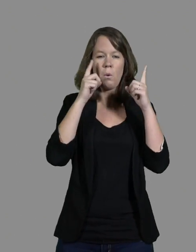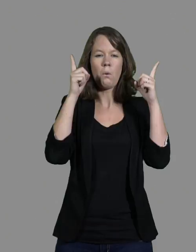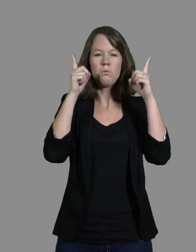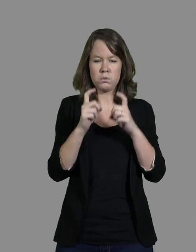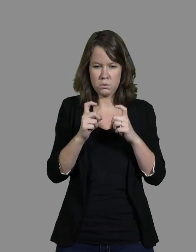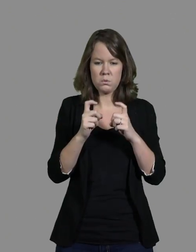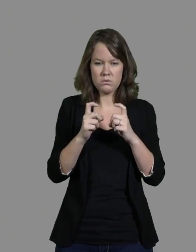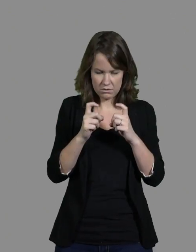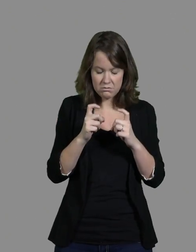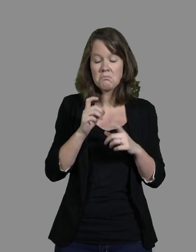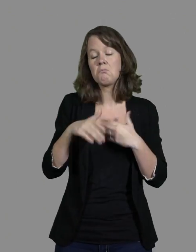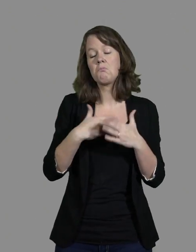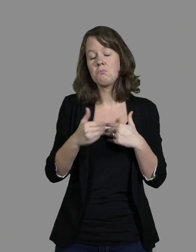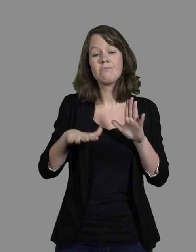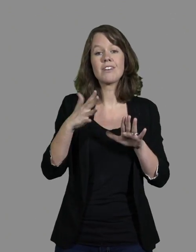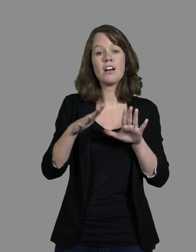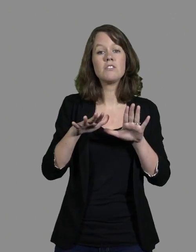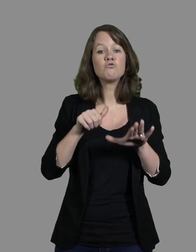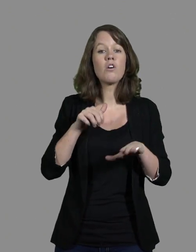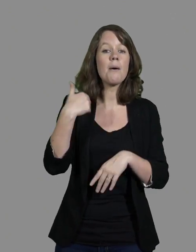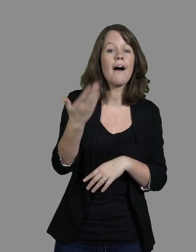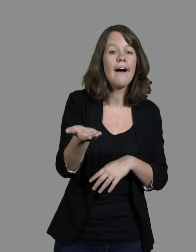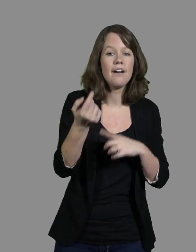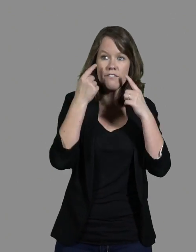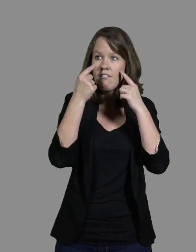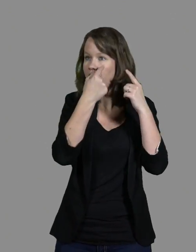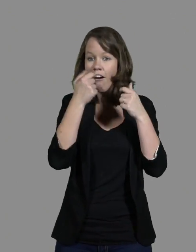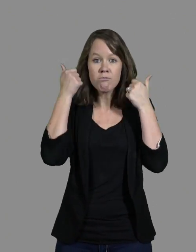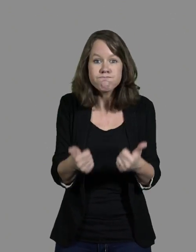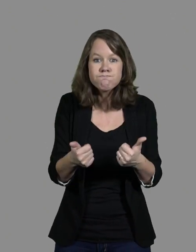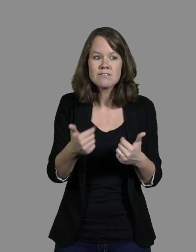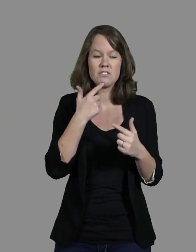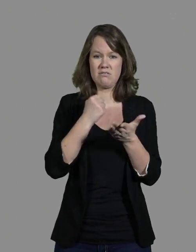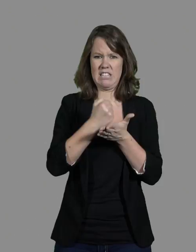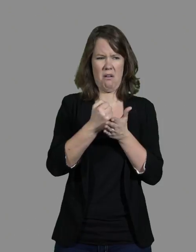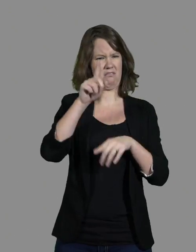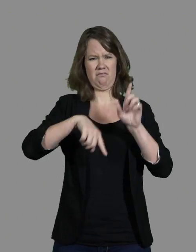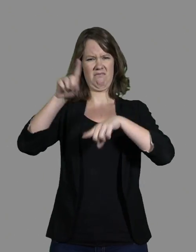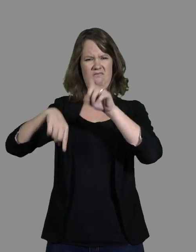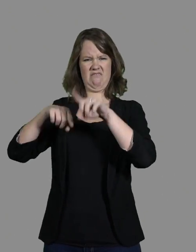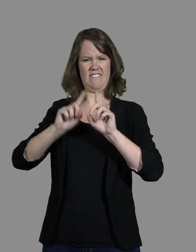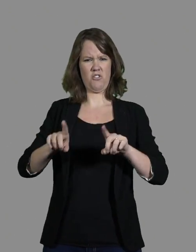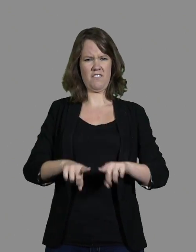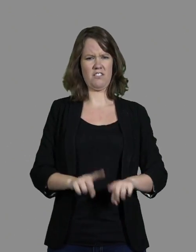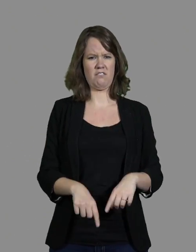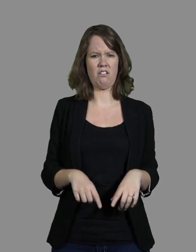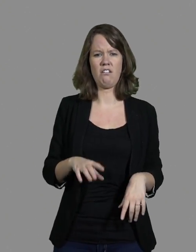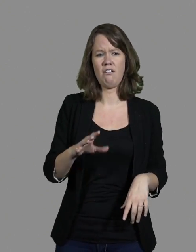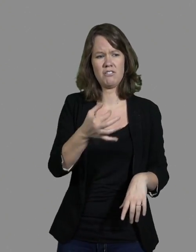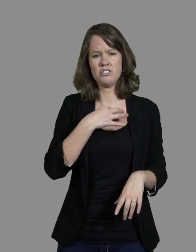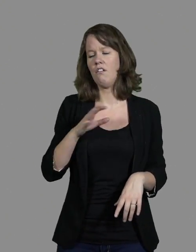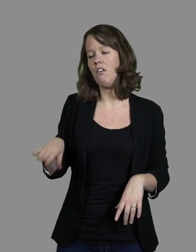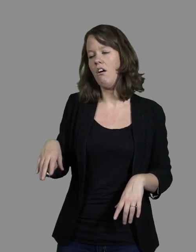la même chose. Mais ce jour-là, j'étais bien lunée. Donc, ouais, je vois tout. Ils se disaient, non, la petite Fabienne au stand, elle n'aime pas l'école.